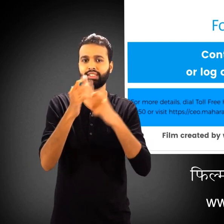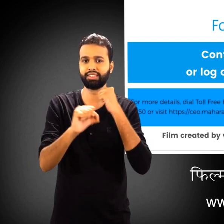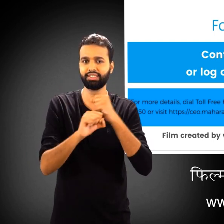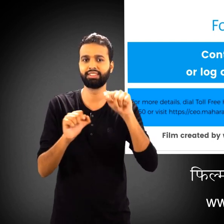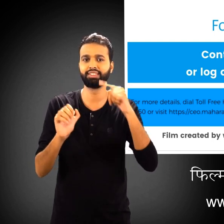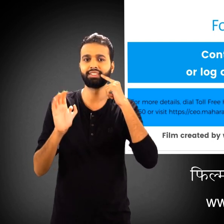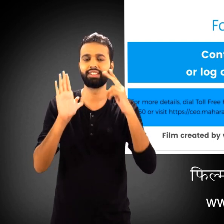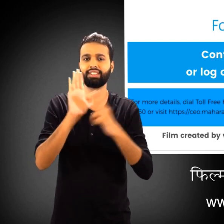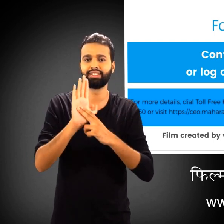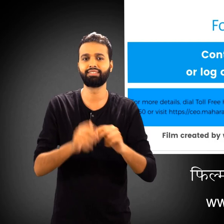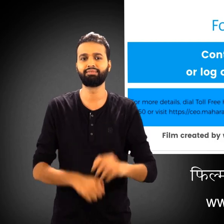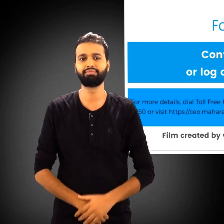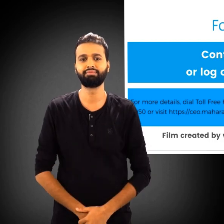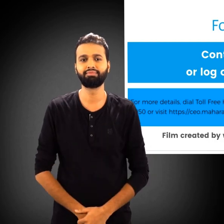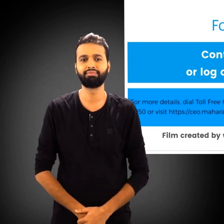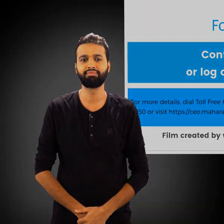सहयोग से